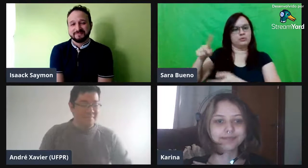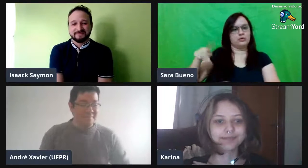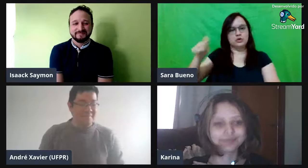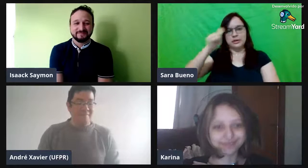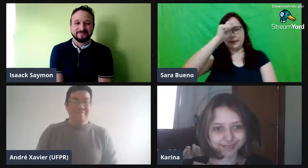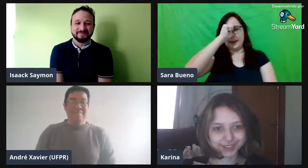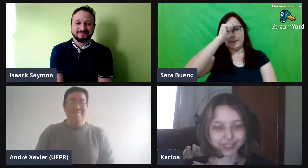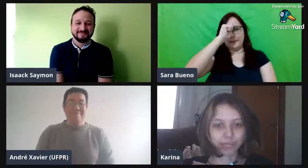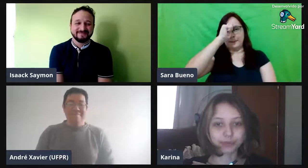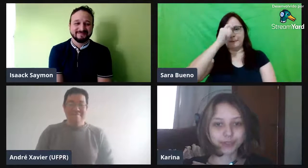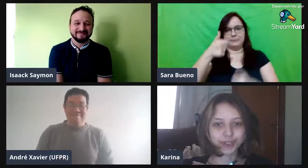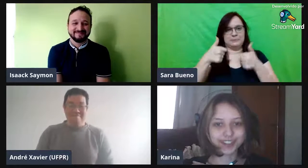Olá, professor.